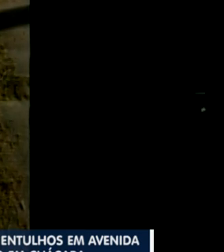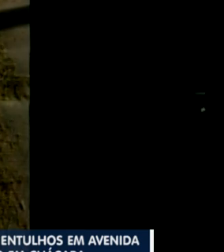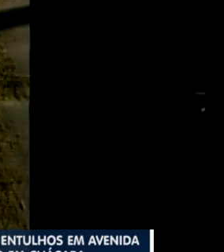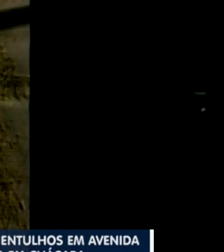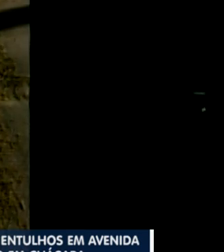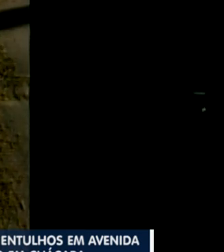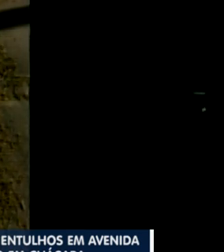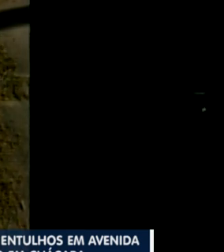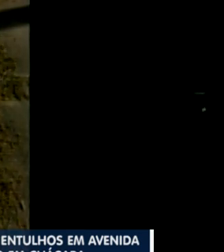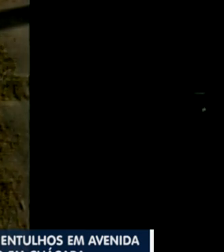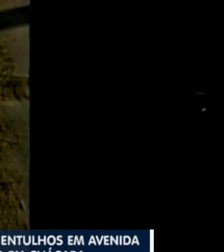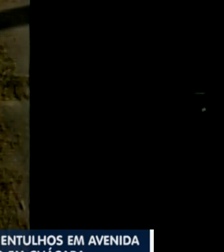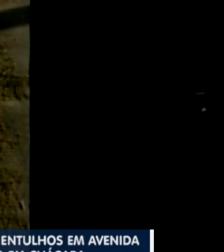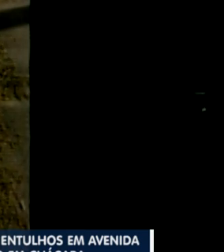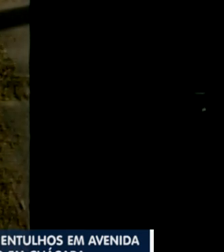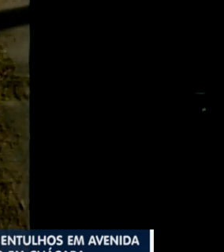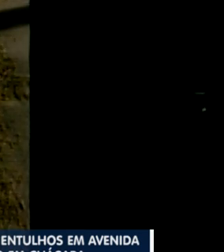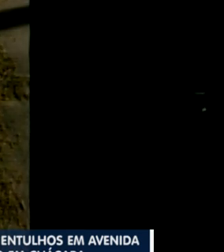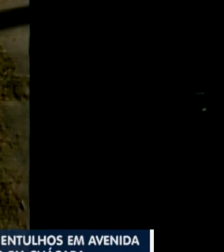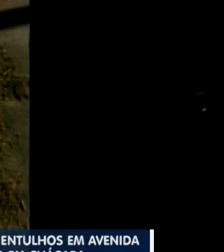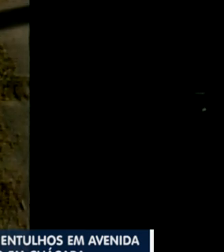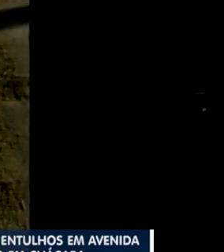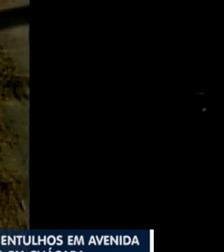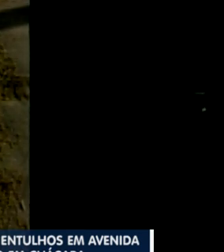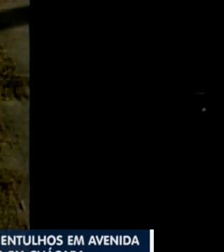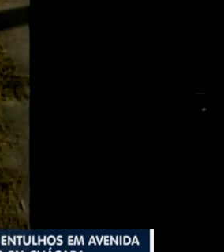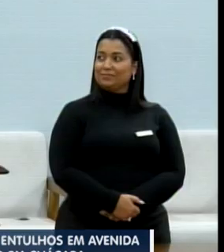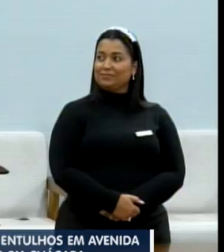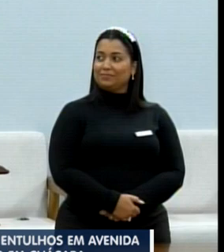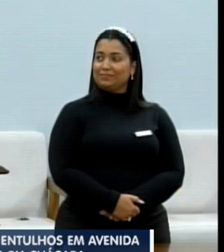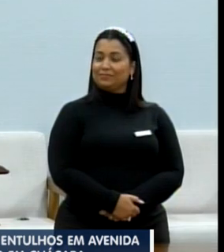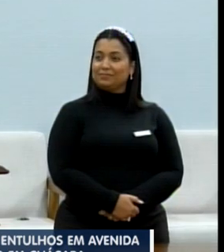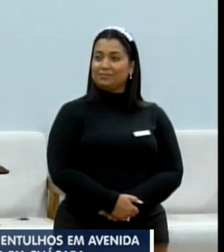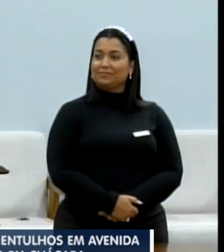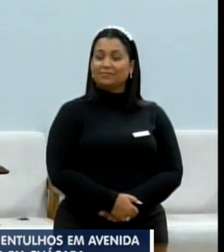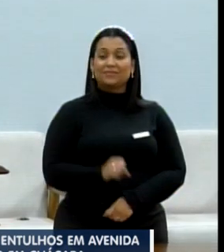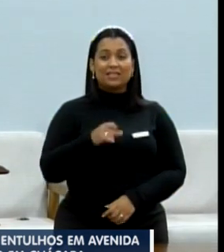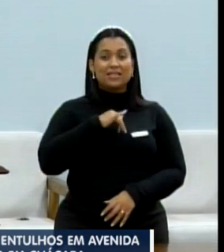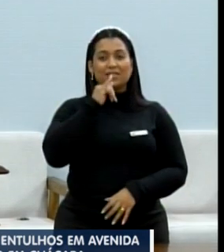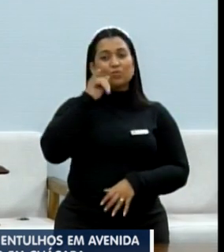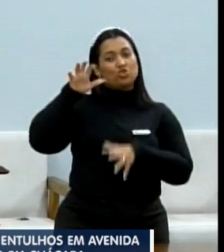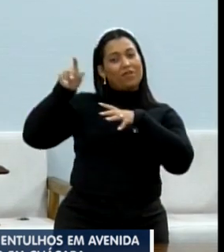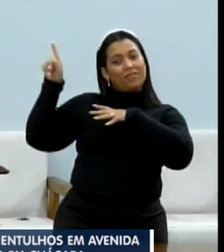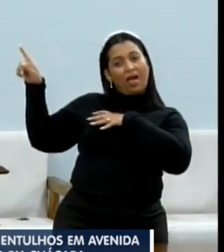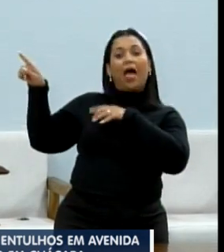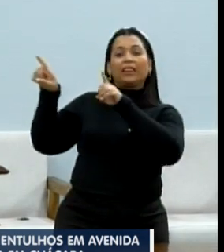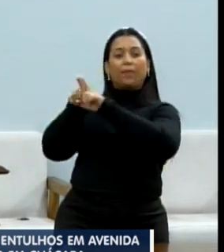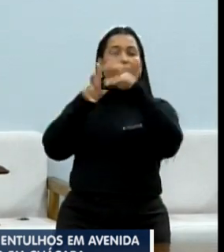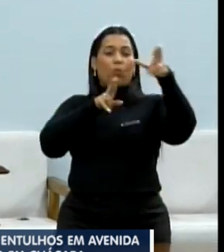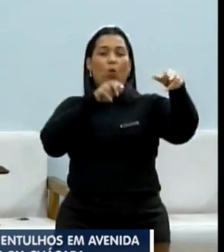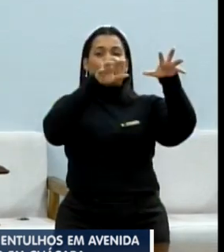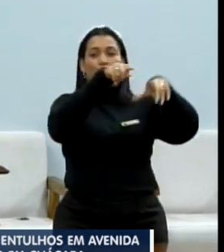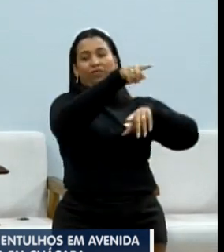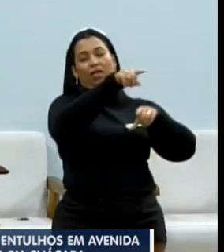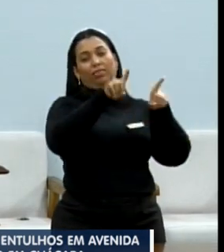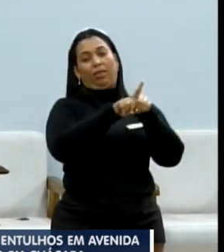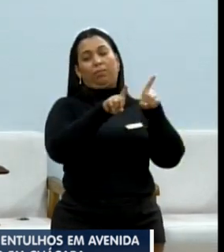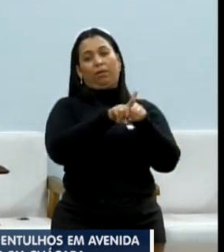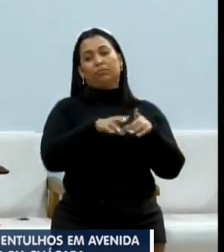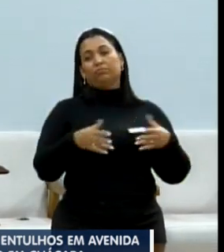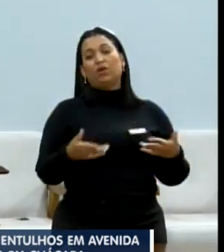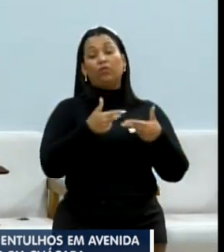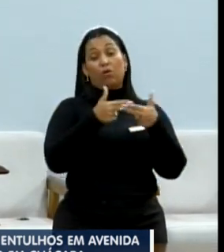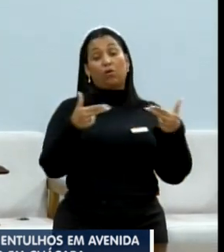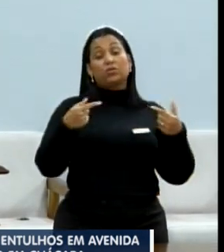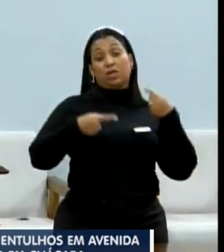que eles tratam bem, lá também chove. Ou será que só chove lá? Certo?